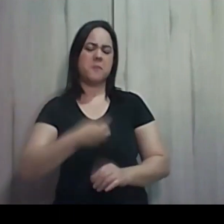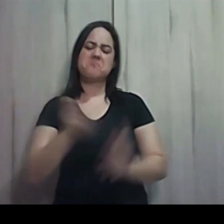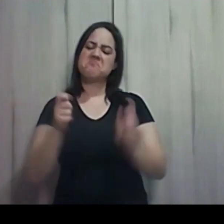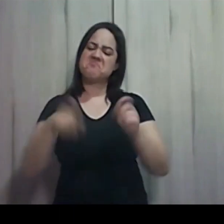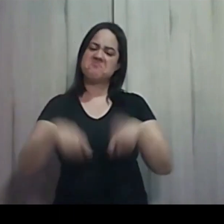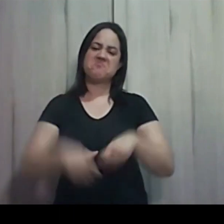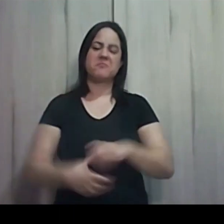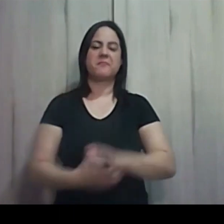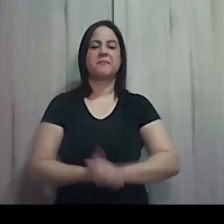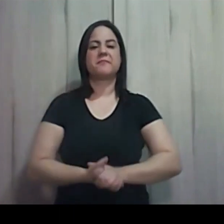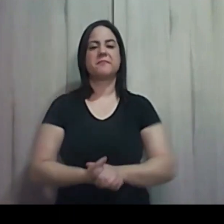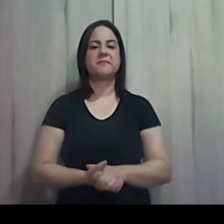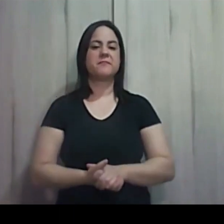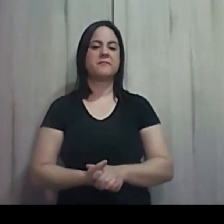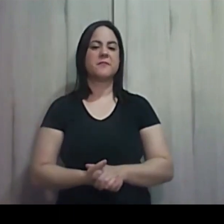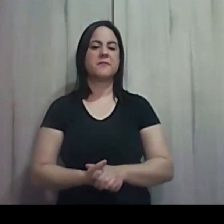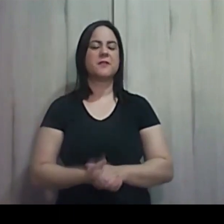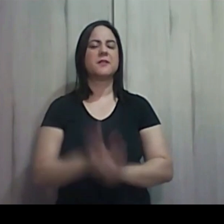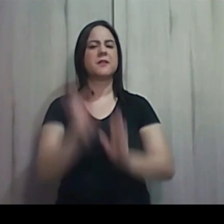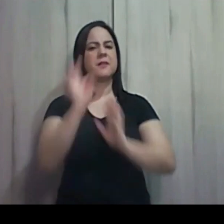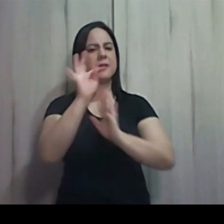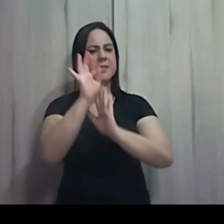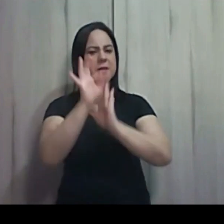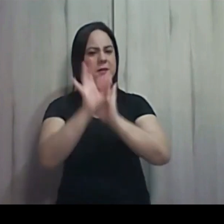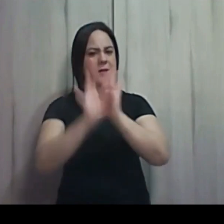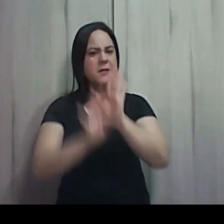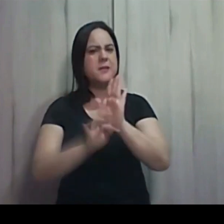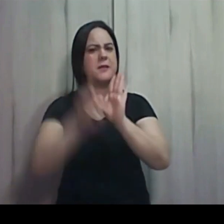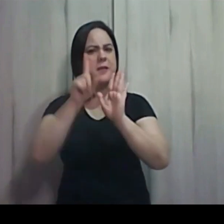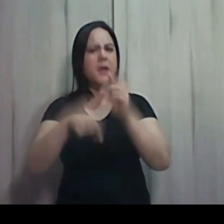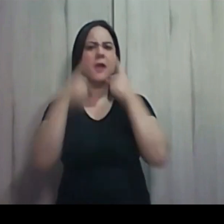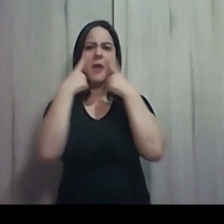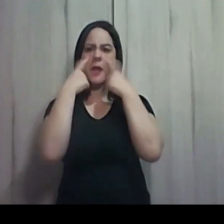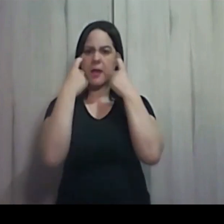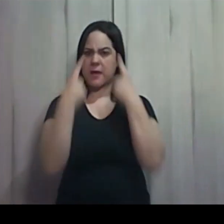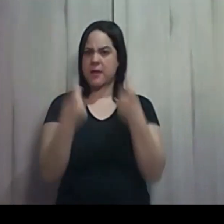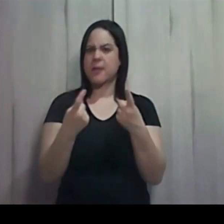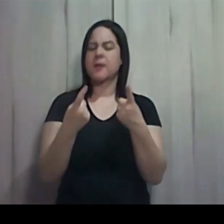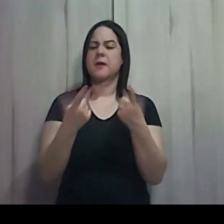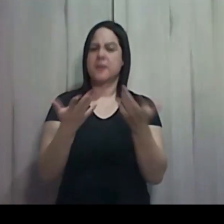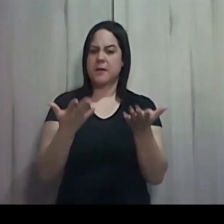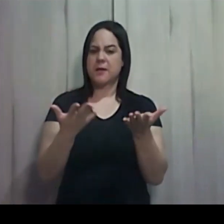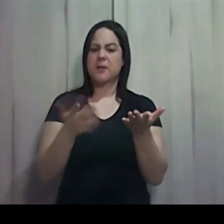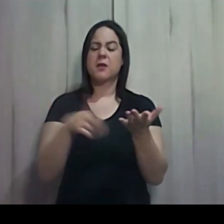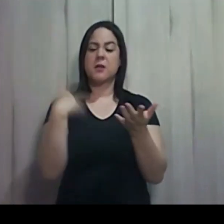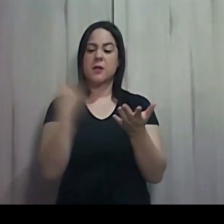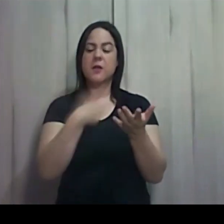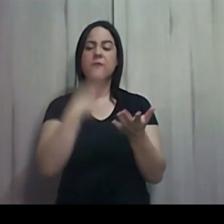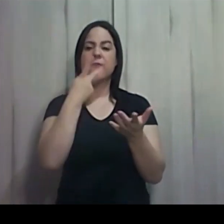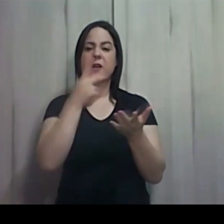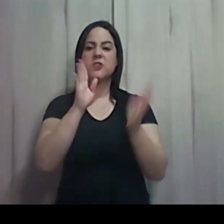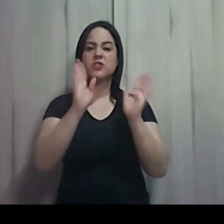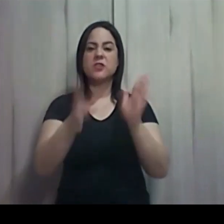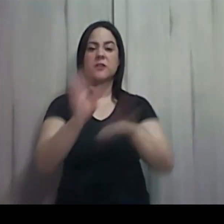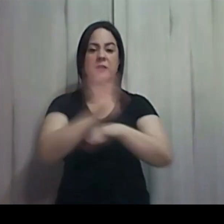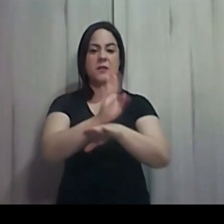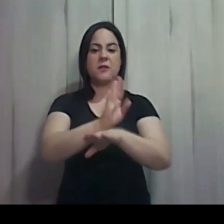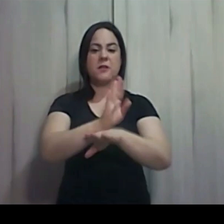Esse texto é muito interessante. Nós falamos nos vídeos anteriores sobre a crueldade. A